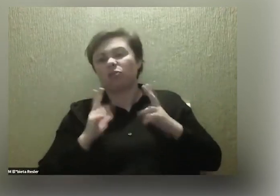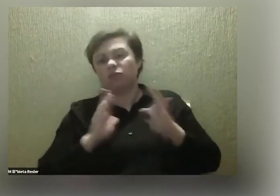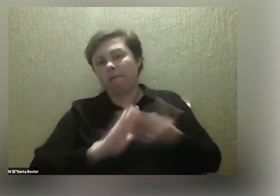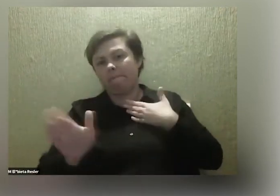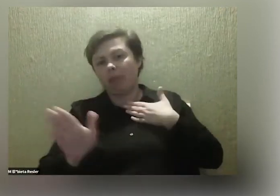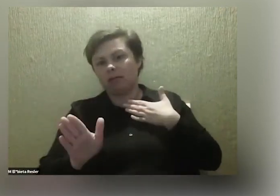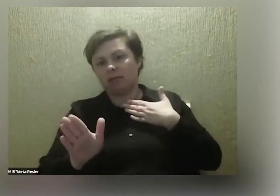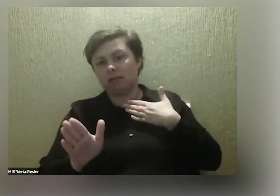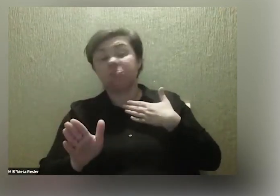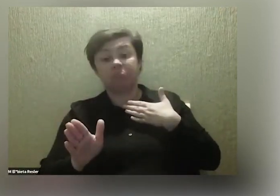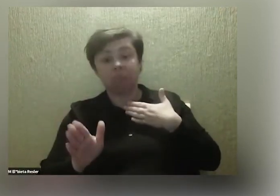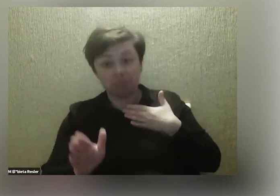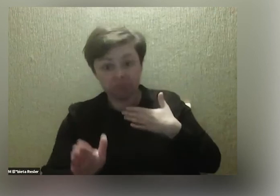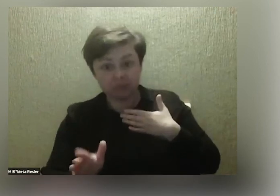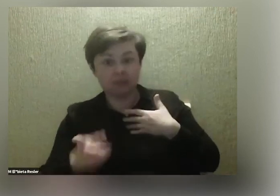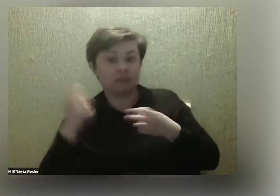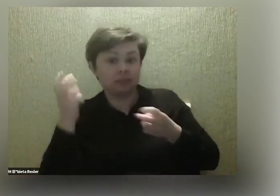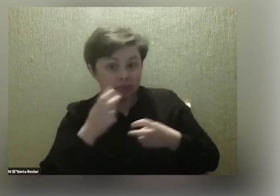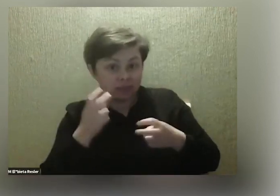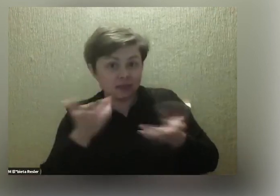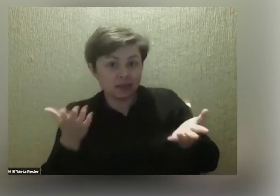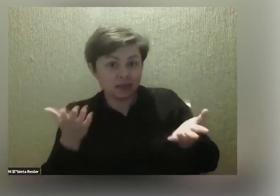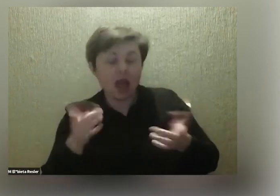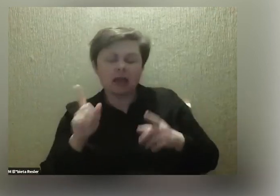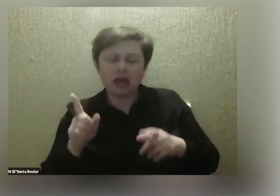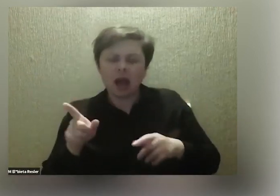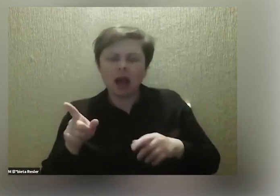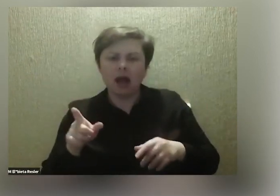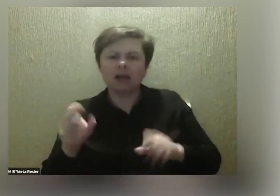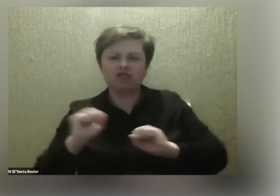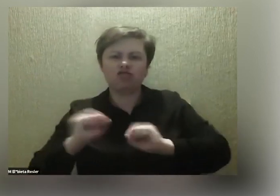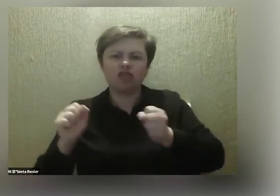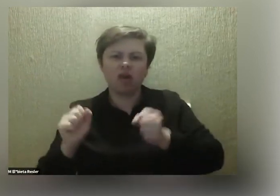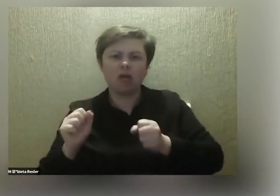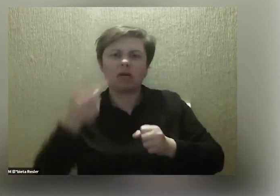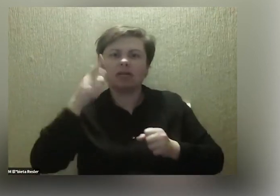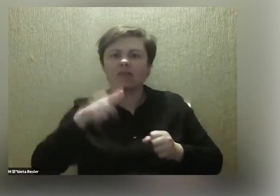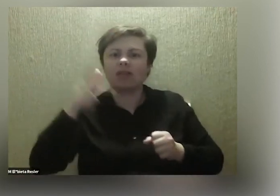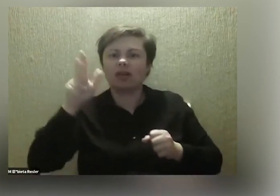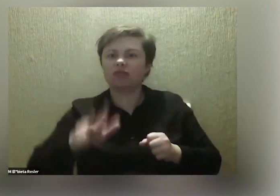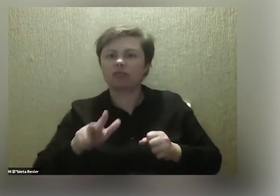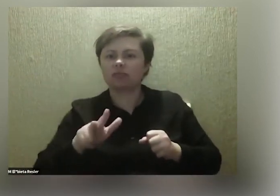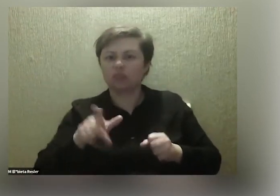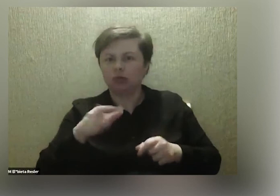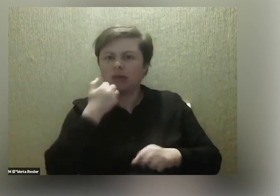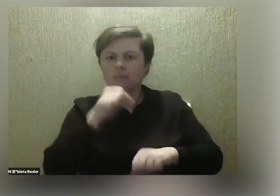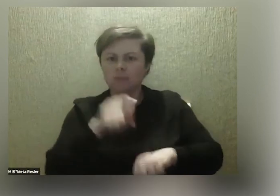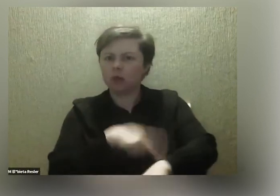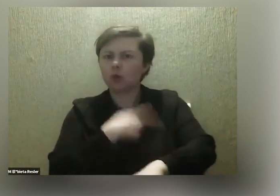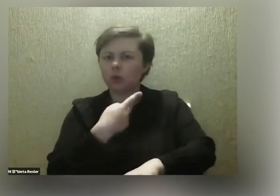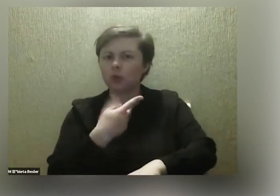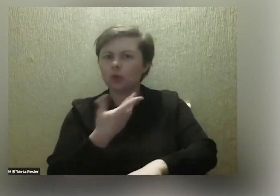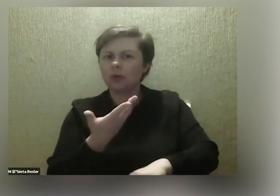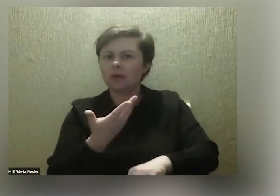To jest radykalny ruch. Tak, ale skuteczny działa. I na dwa, trzy miesiące to jest bardzo długo. To